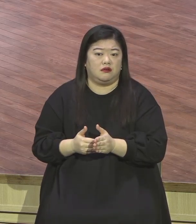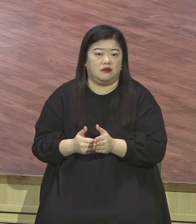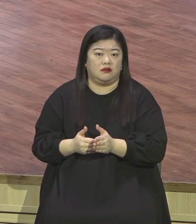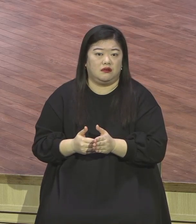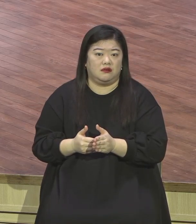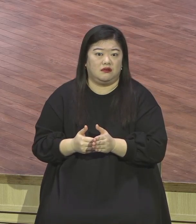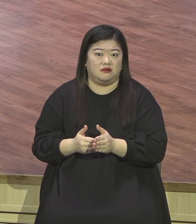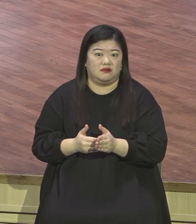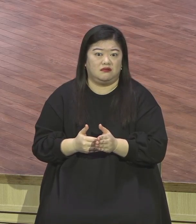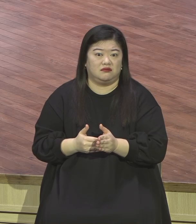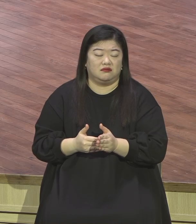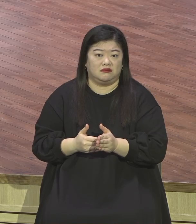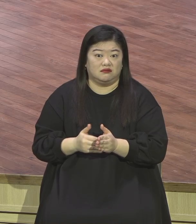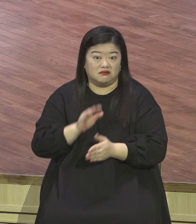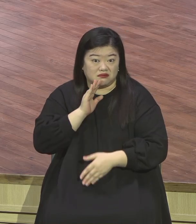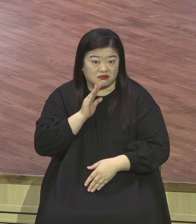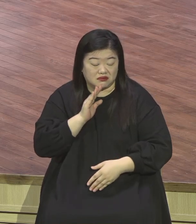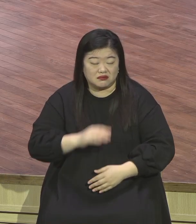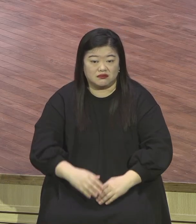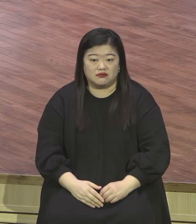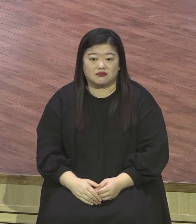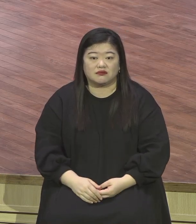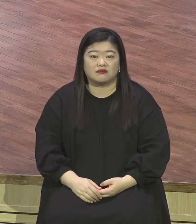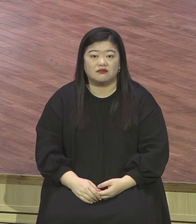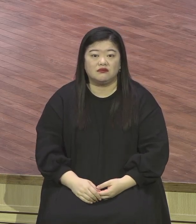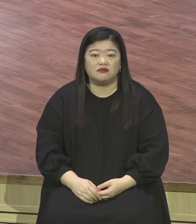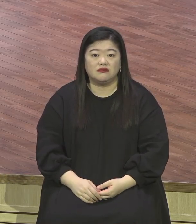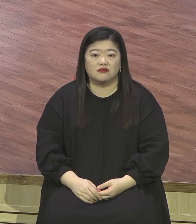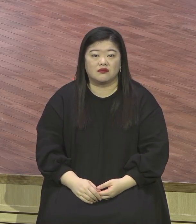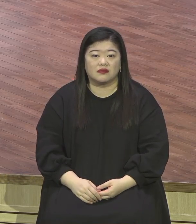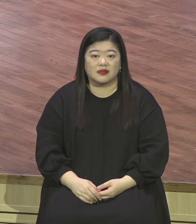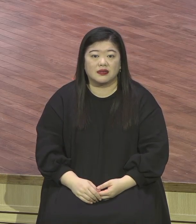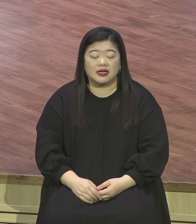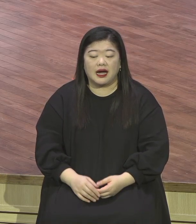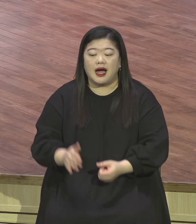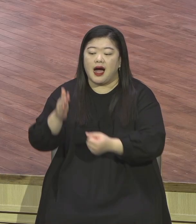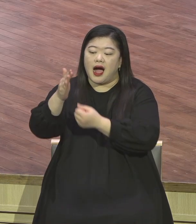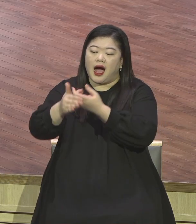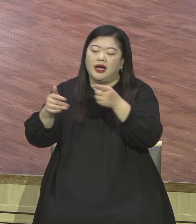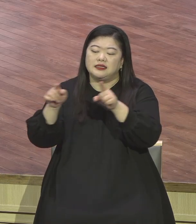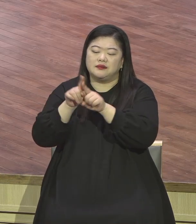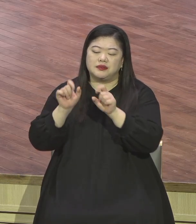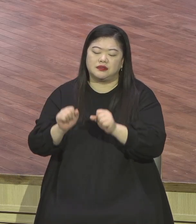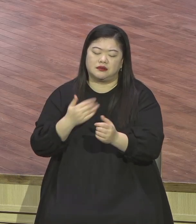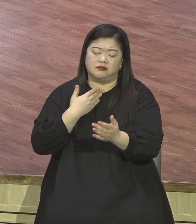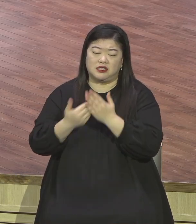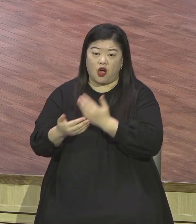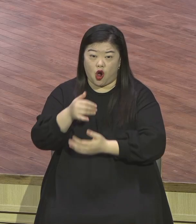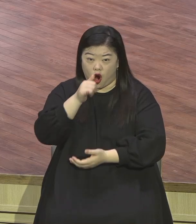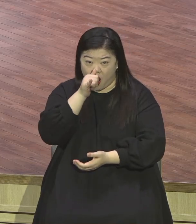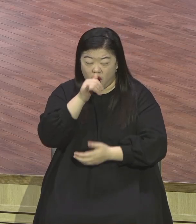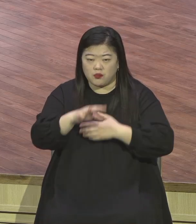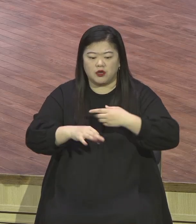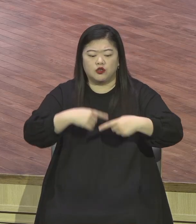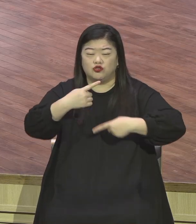사람은 사람과 싸우지 않습니다 사람 앞에 상처 주고 상처 받고 그런 거 안 합니다 사람을 판단하고 비판하고 그런 거 하지 않아요